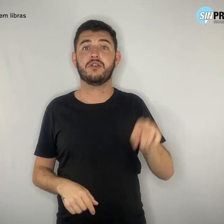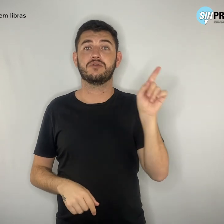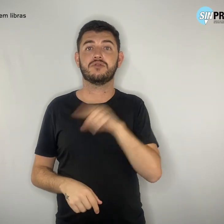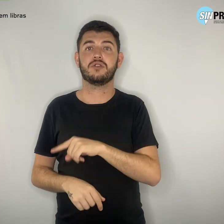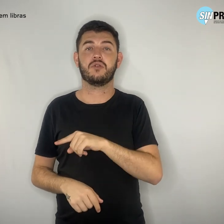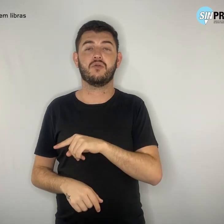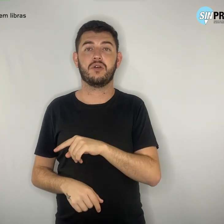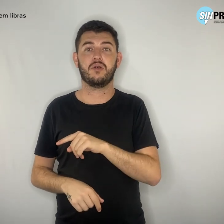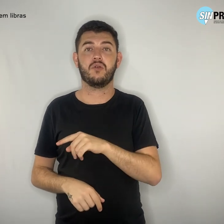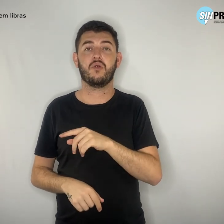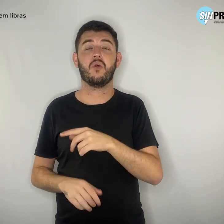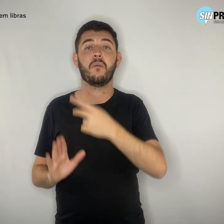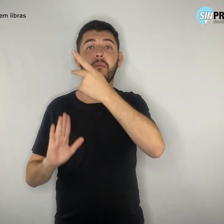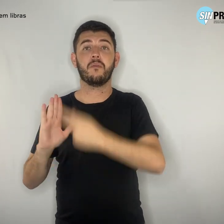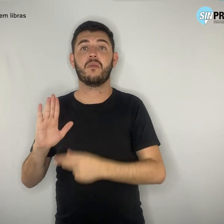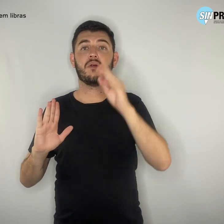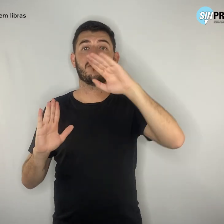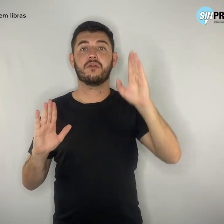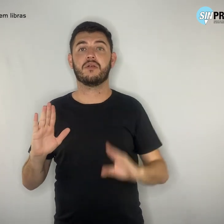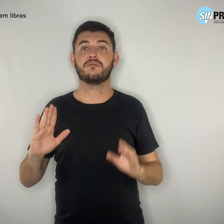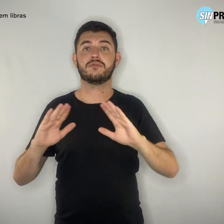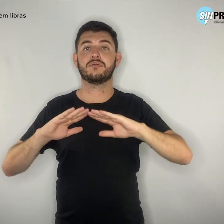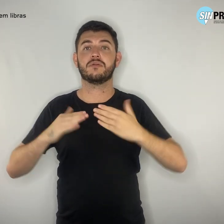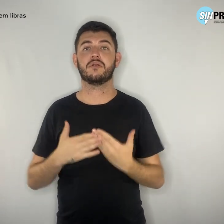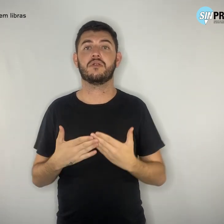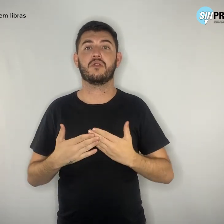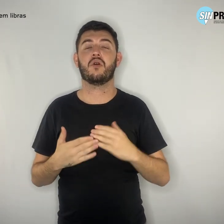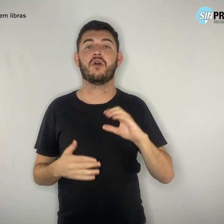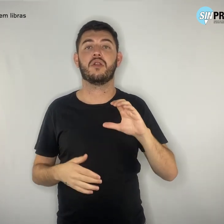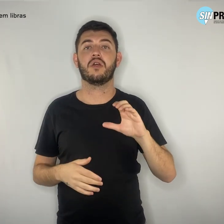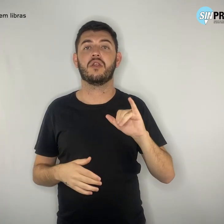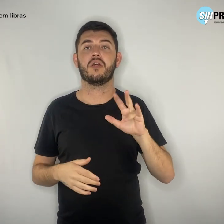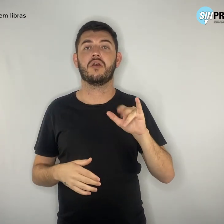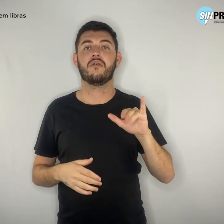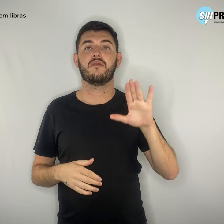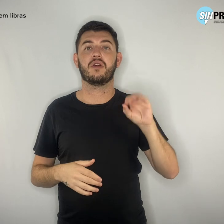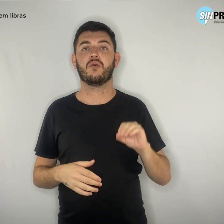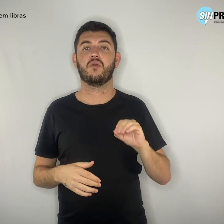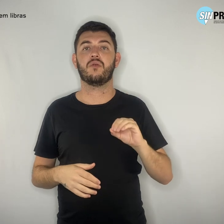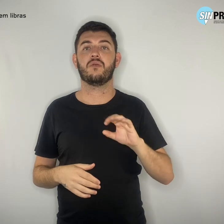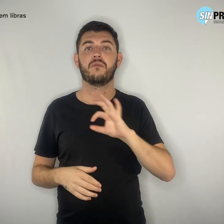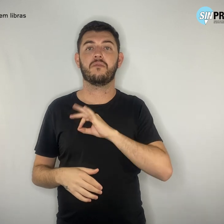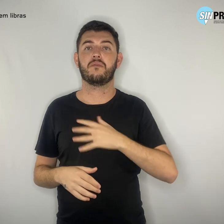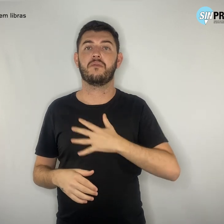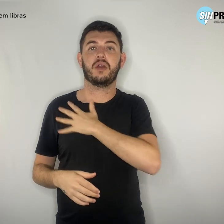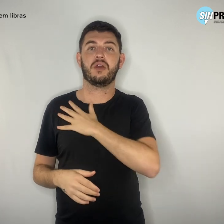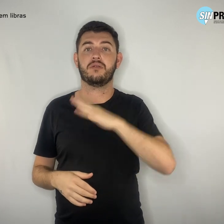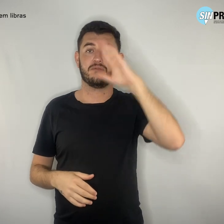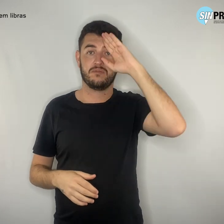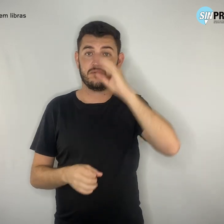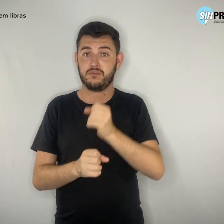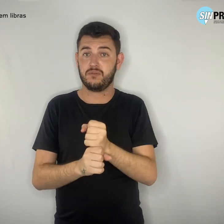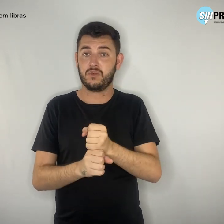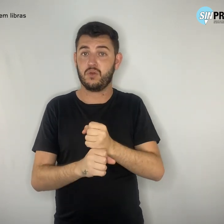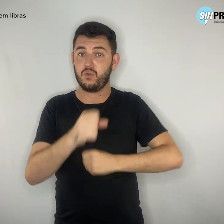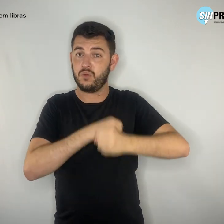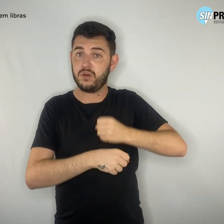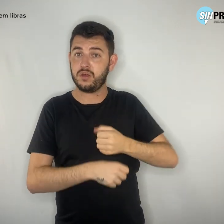Programa Nacional das Escolas Cívico-Militares em 2023. Essa era